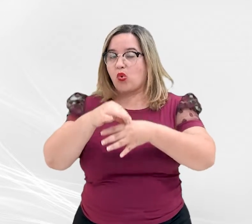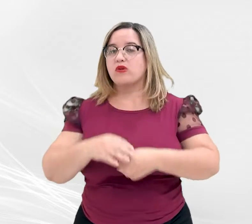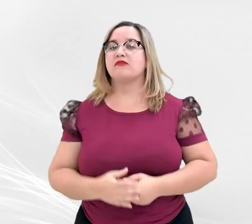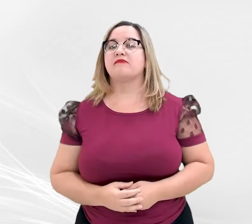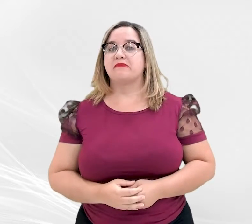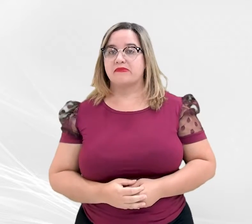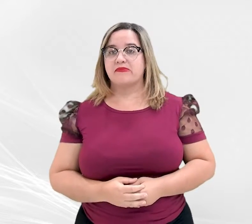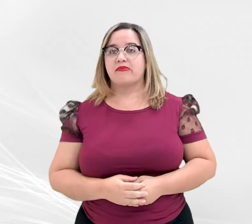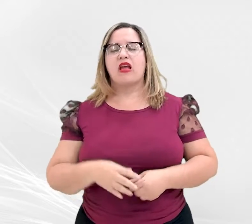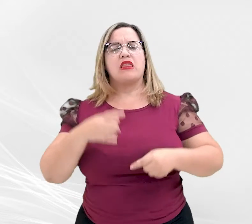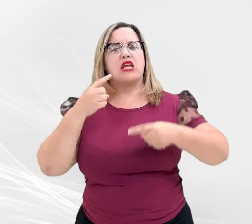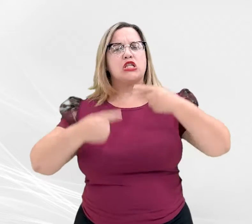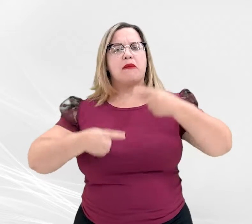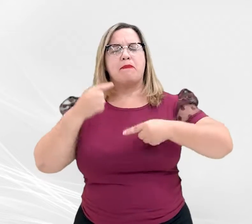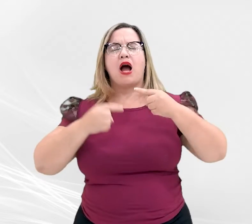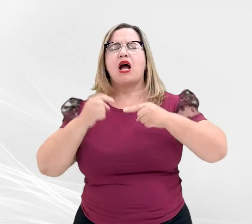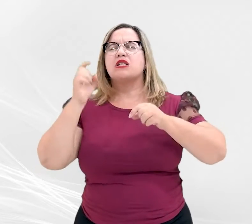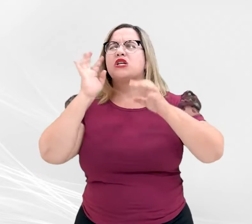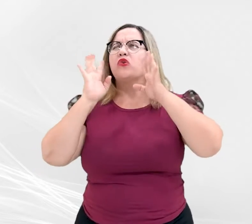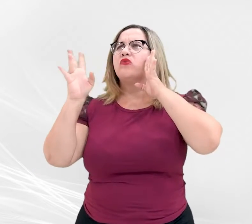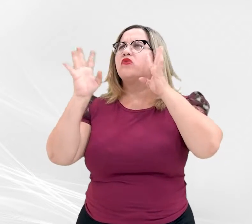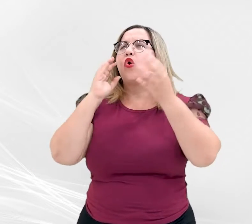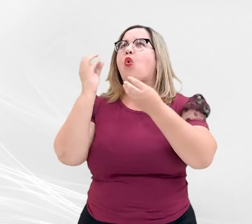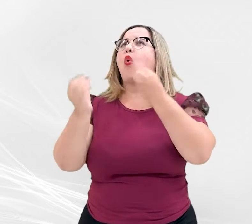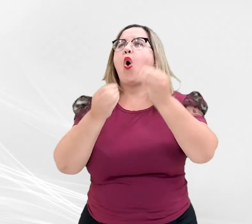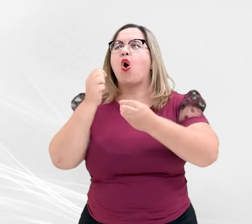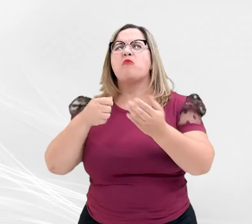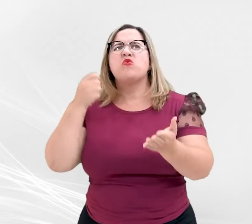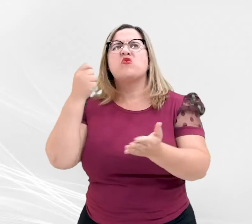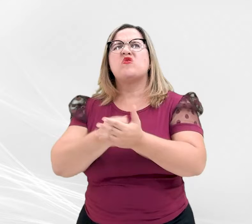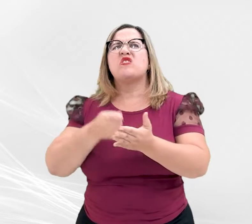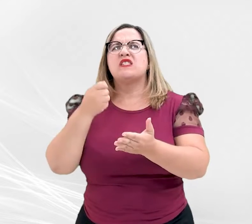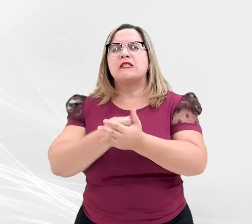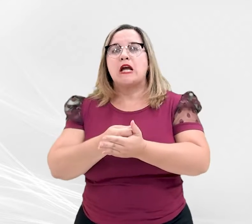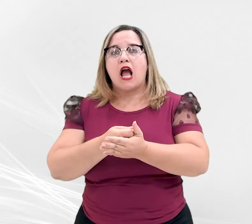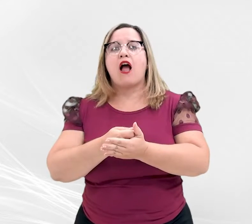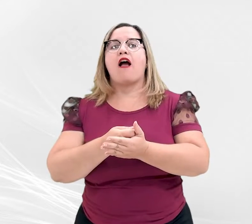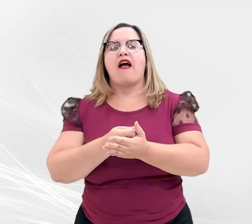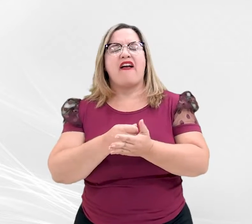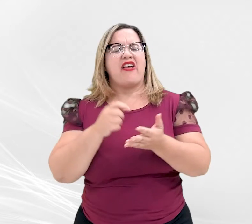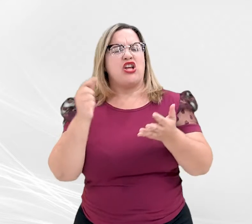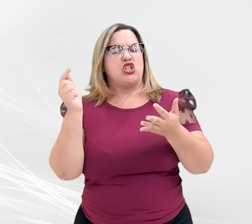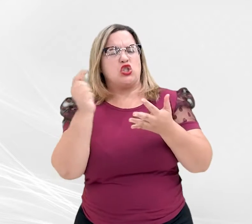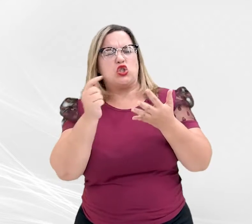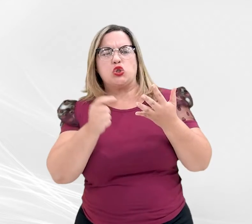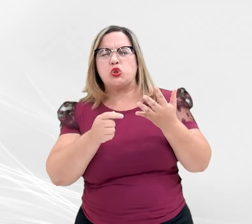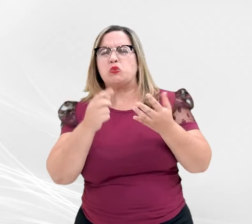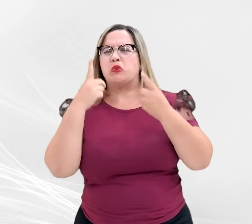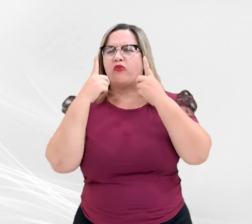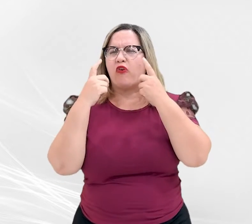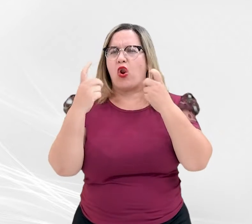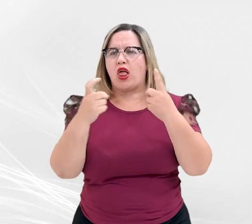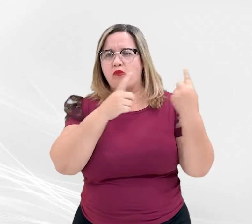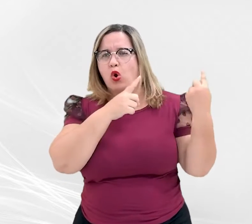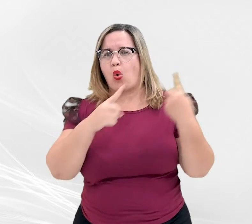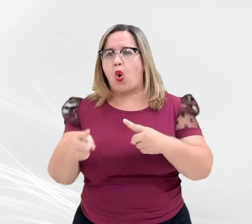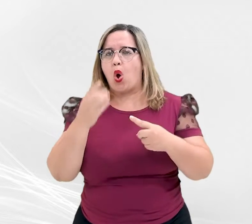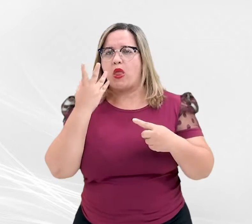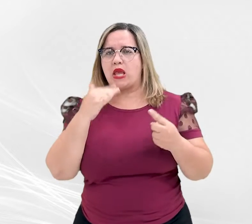sobre medidas de enfrentamento a todas as formas de violência praticadas contra crianças e adolescentes, os